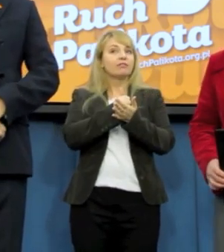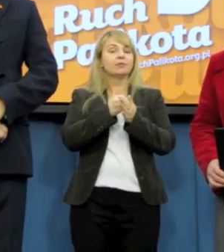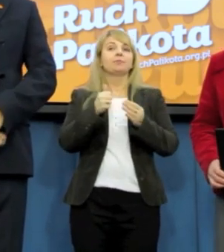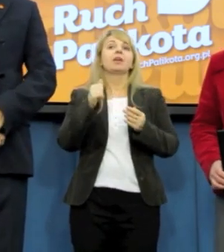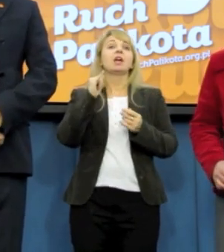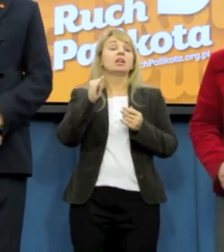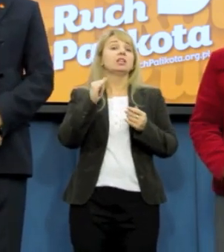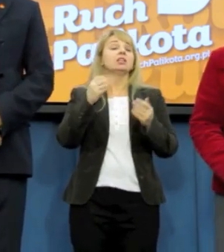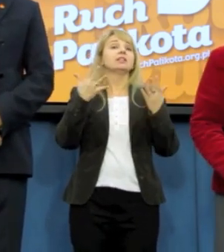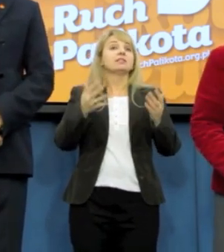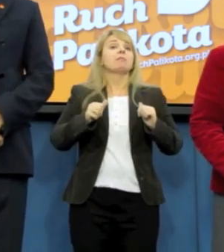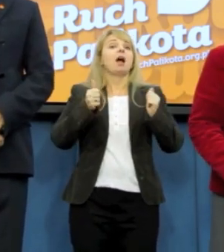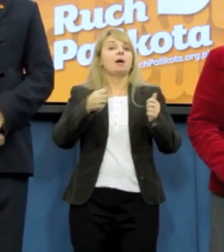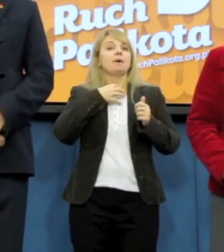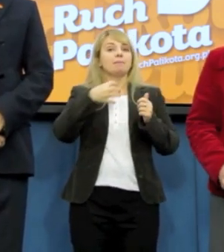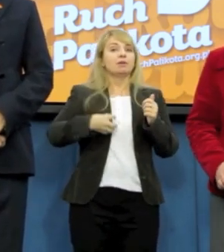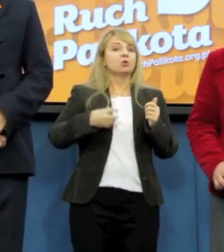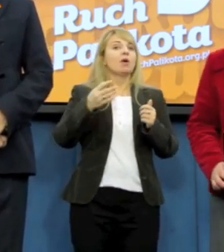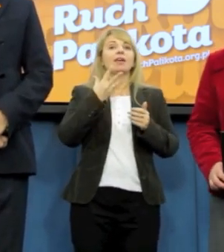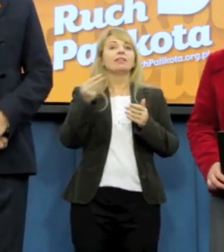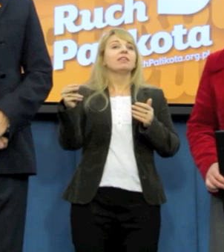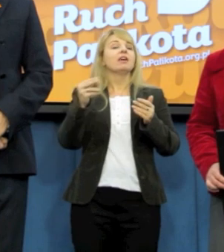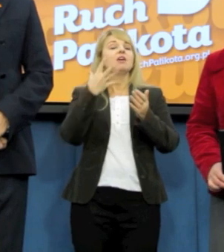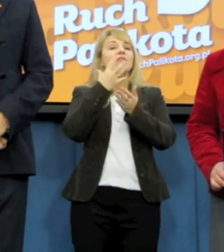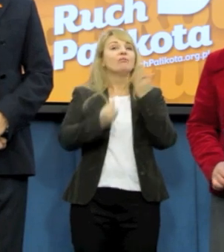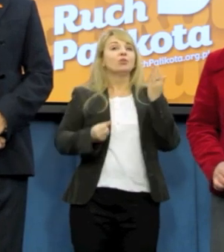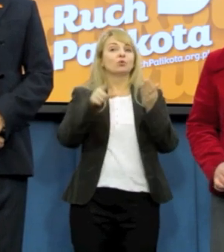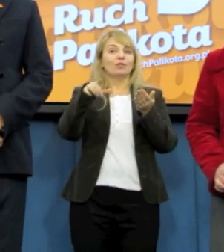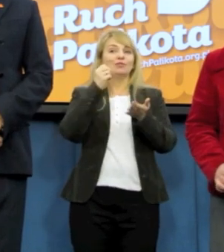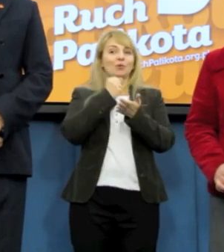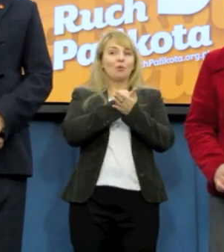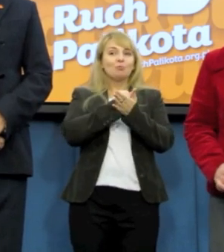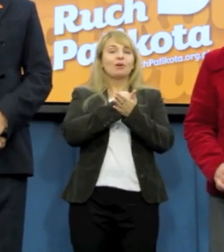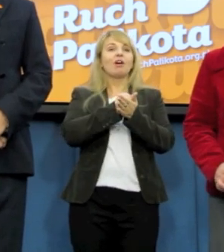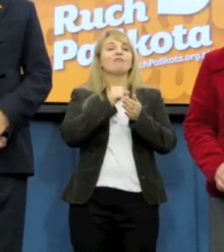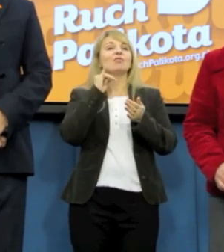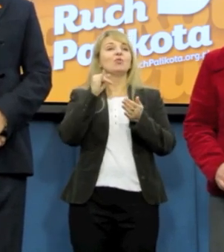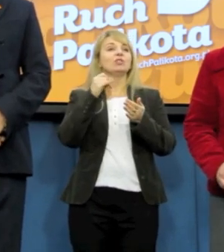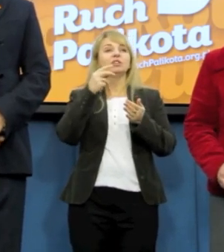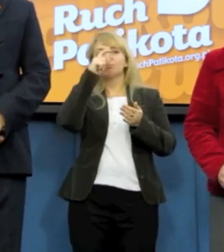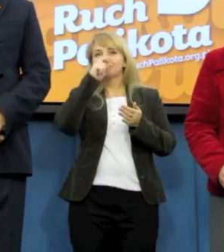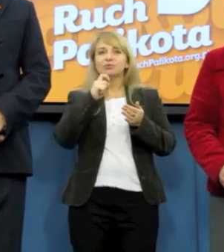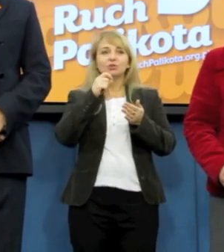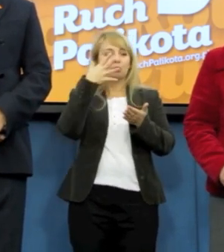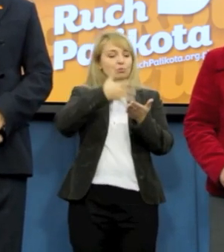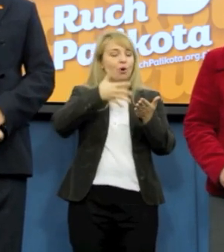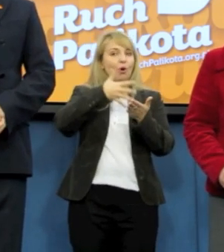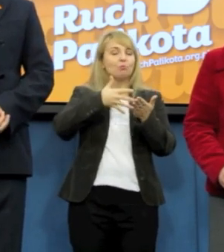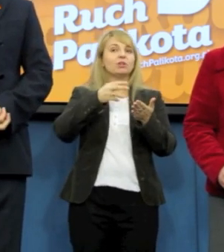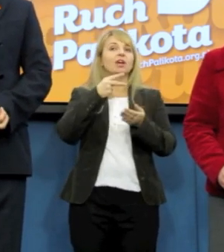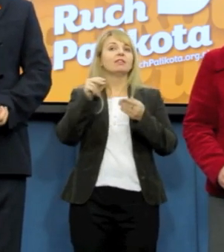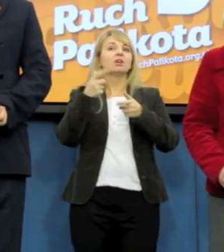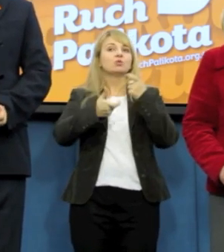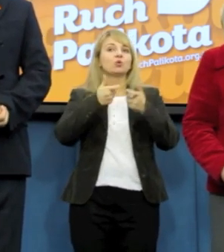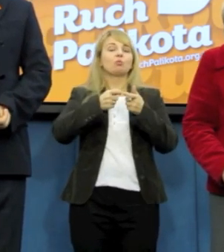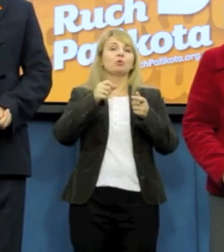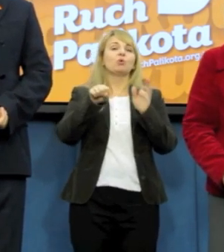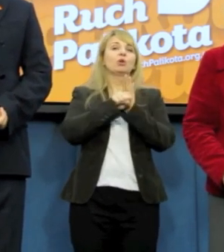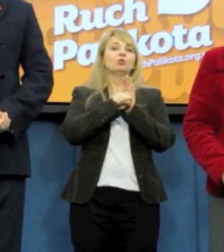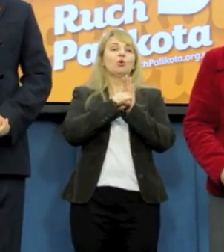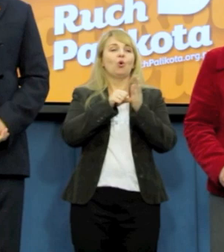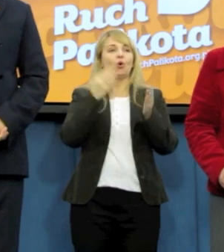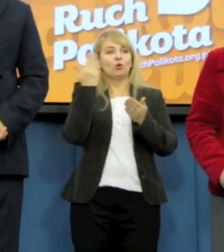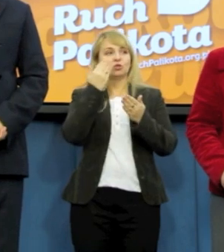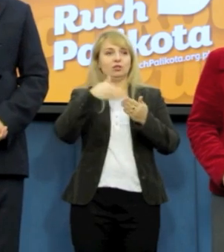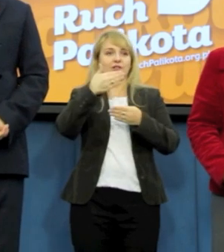prawa, aby przy negatywnej opinii Komisji Ustawodawczej nie poddać tego projektu podprocedowanie. Dziękuję. Jeśli Państwo macie jakieś